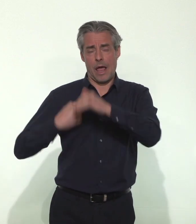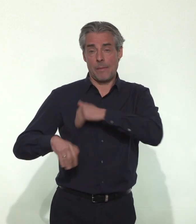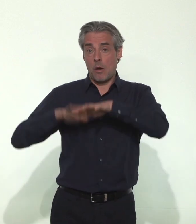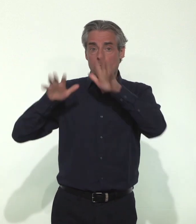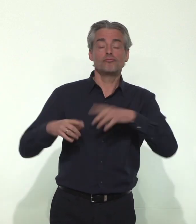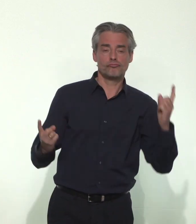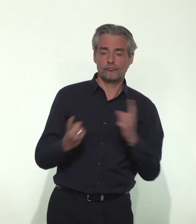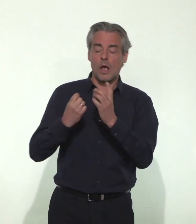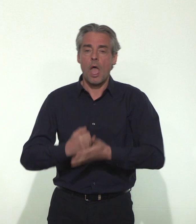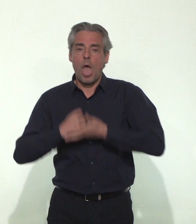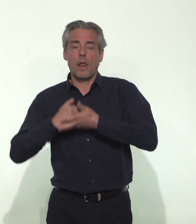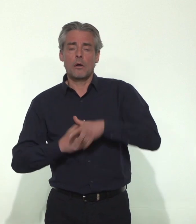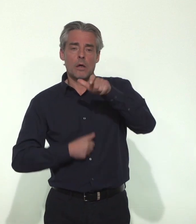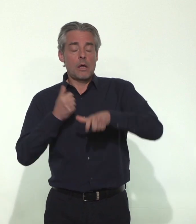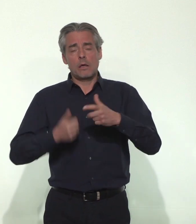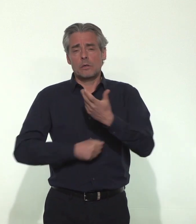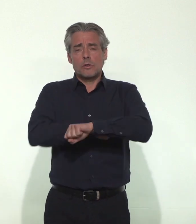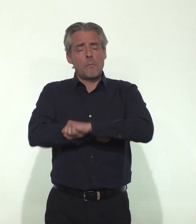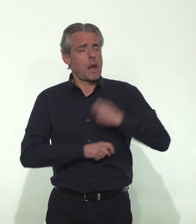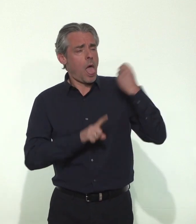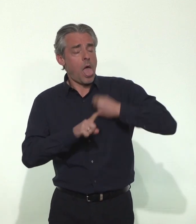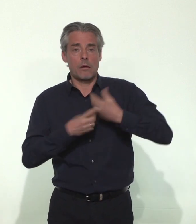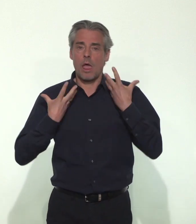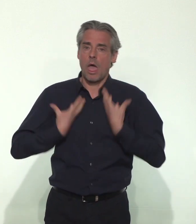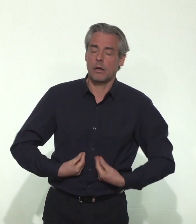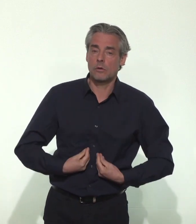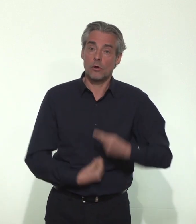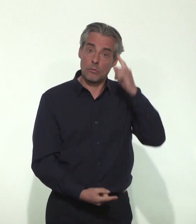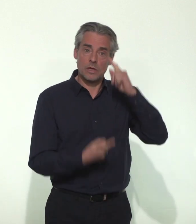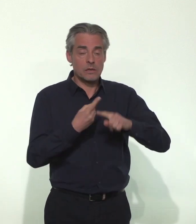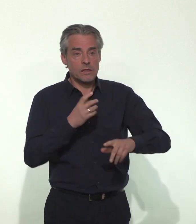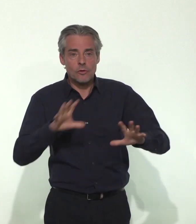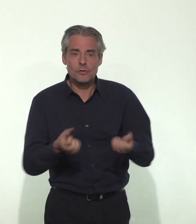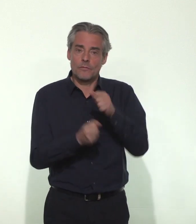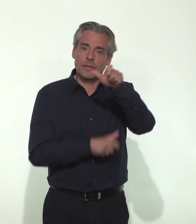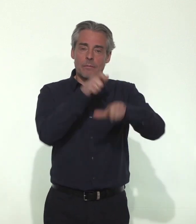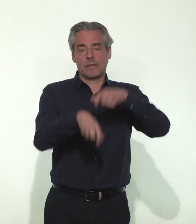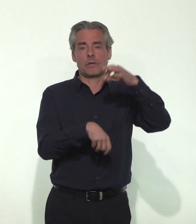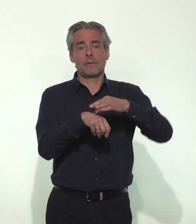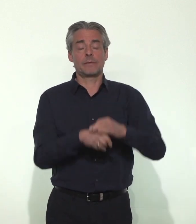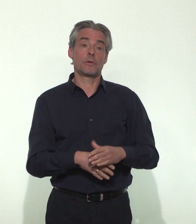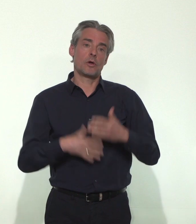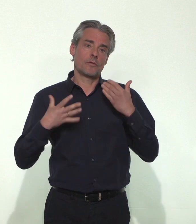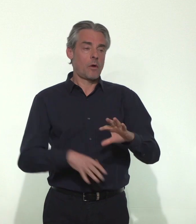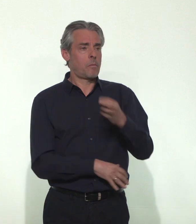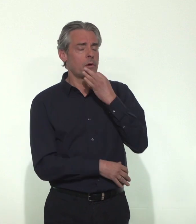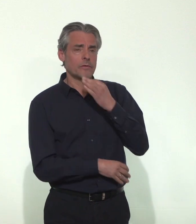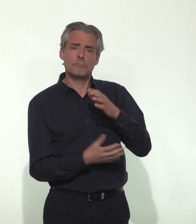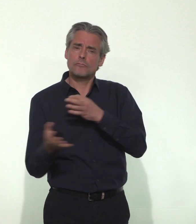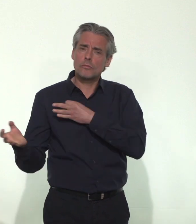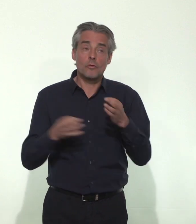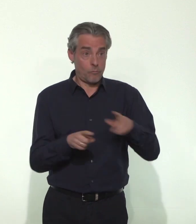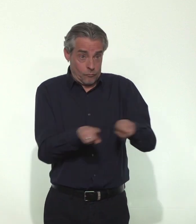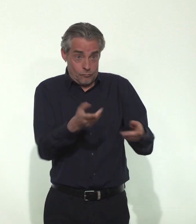par l'épidémie, épuisés par des semaines de combat pour sauver le plus de malades possible. Je tiens à saluer, comme vous le faites